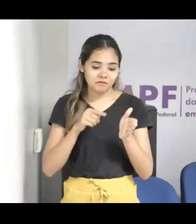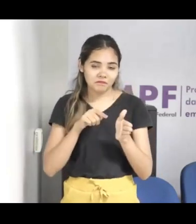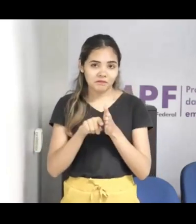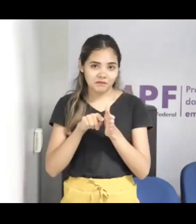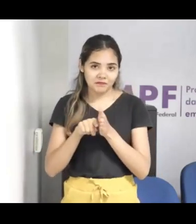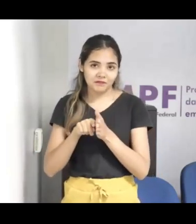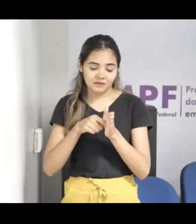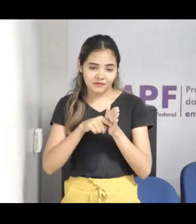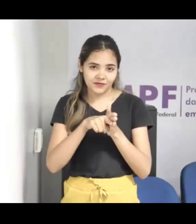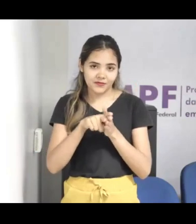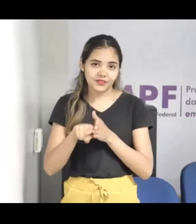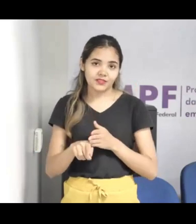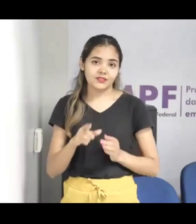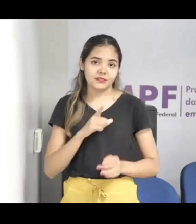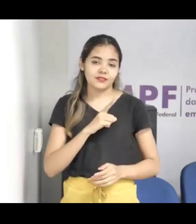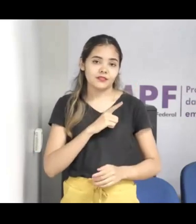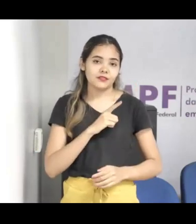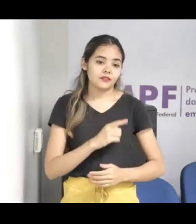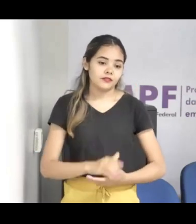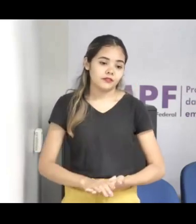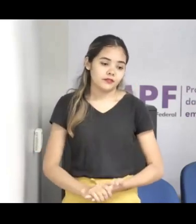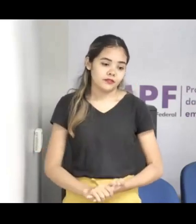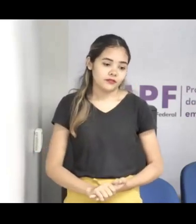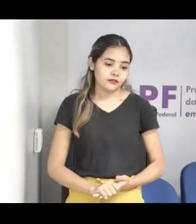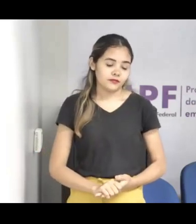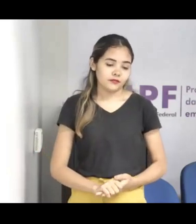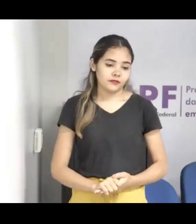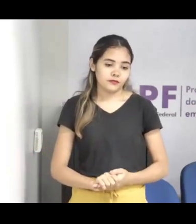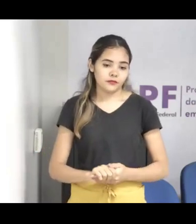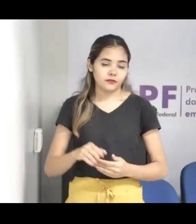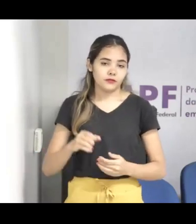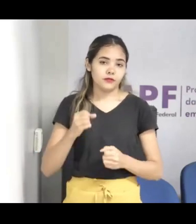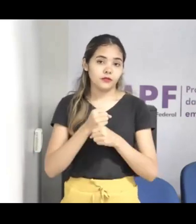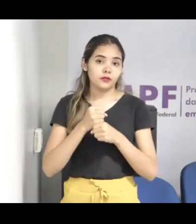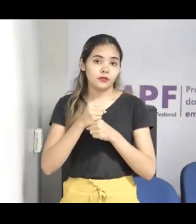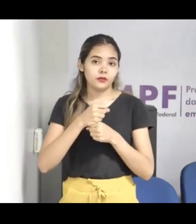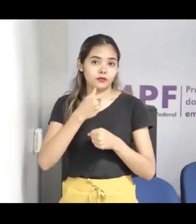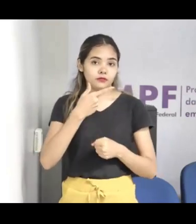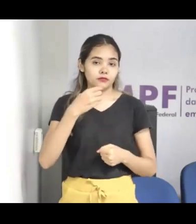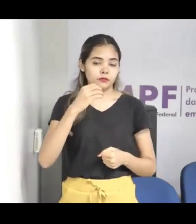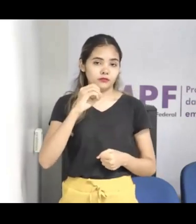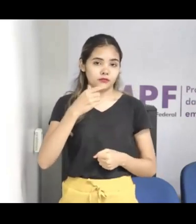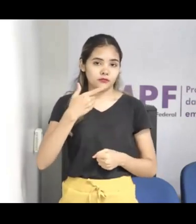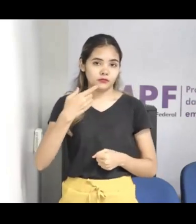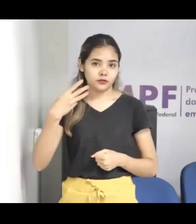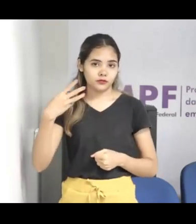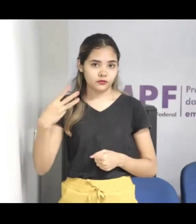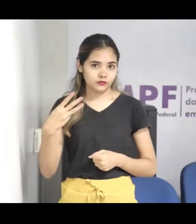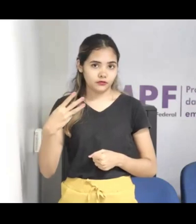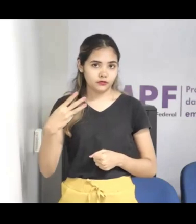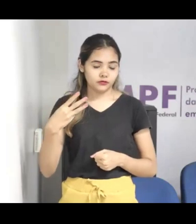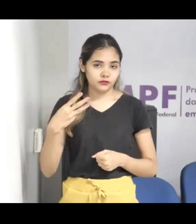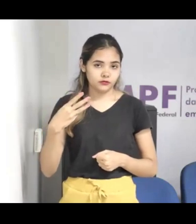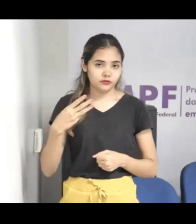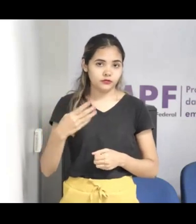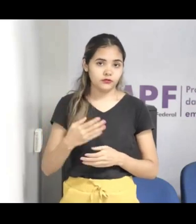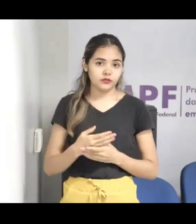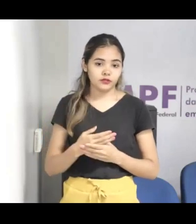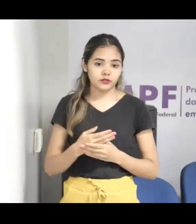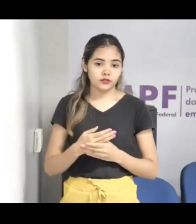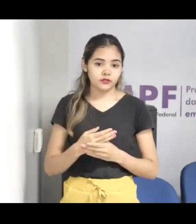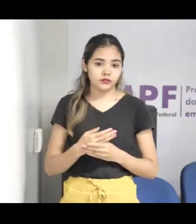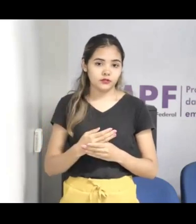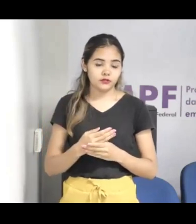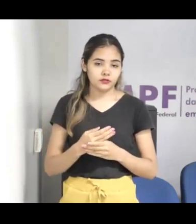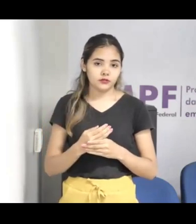anteriores. Em 2023, ou seja, o ano passado, a SaferNet recebeu quase